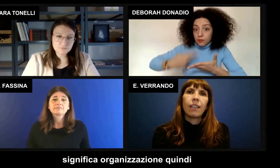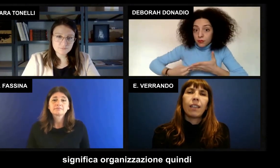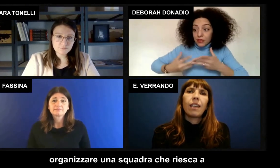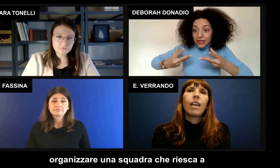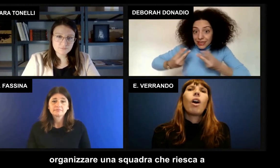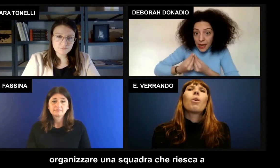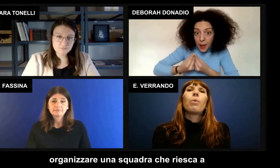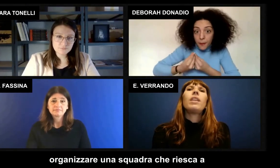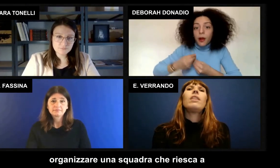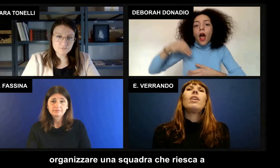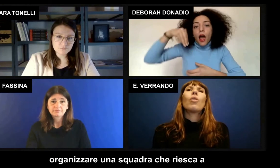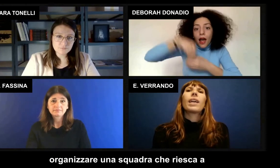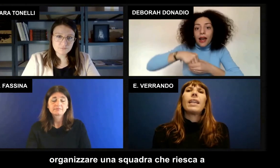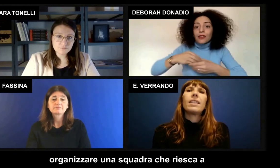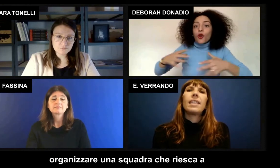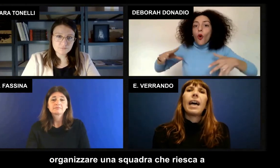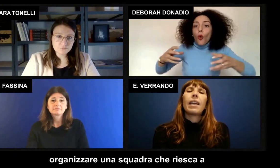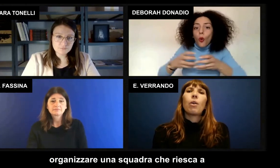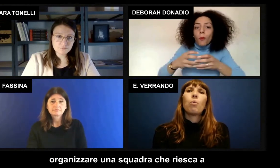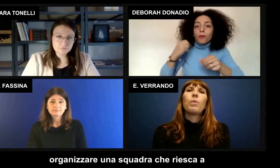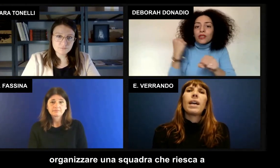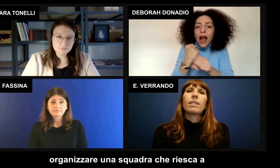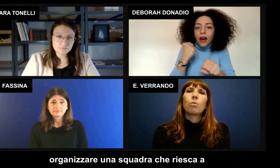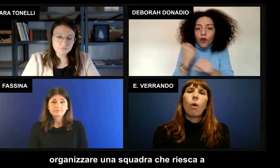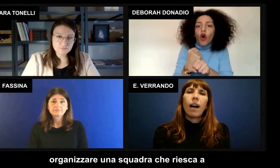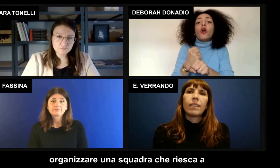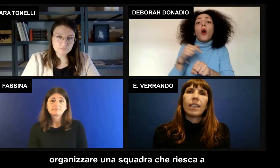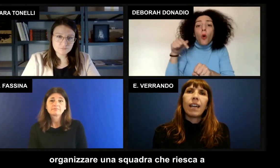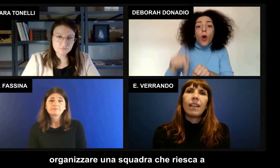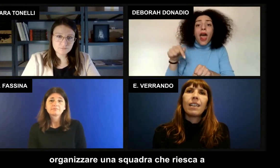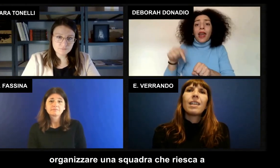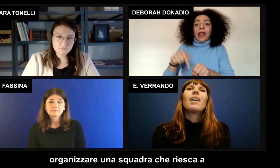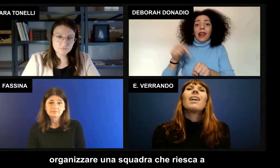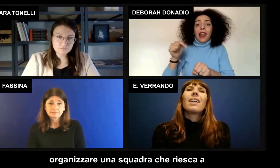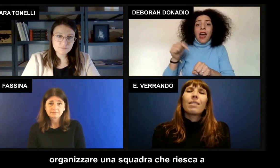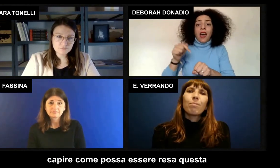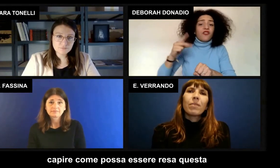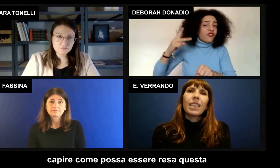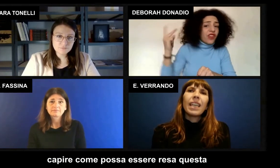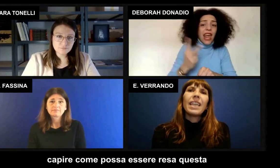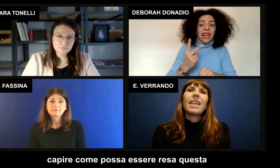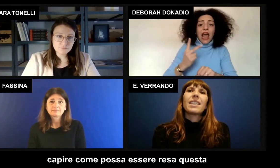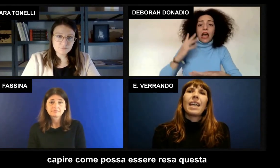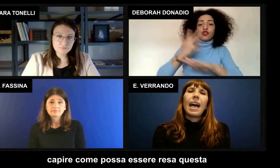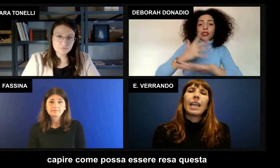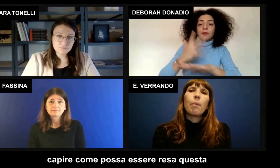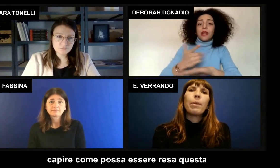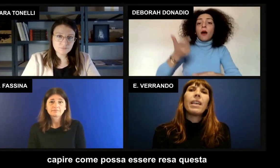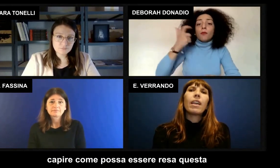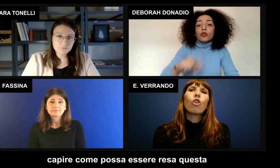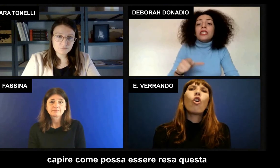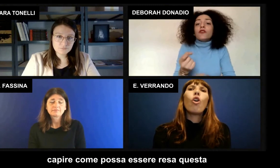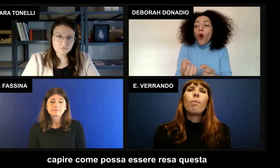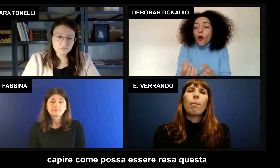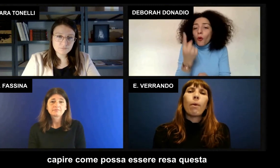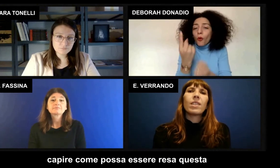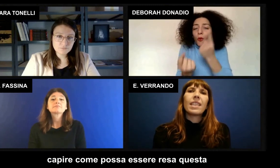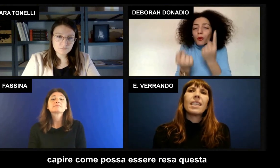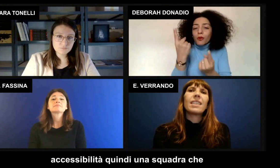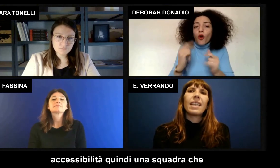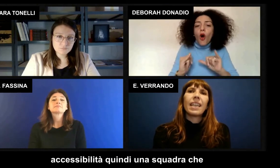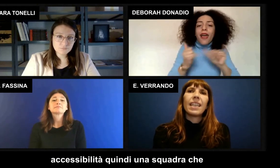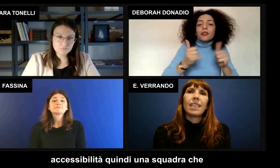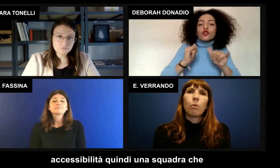quindi organizzare una squadra che riesca a capire come